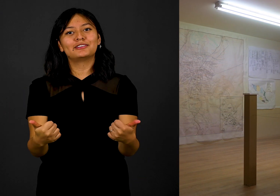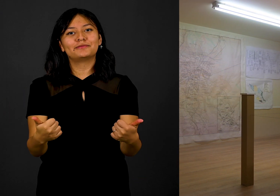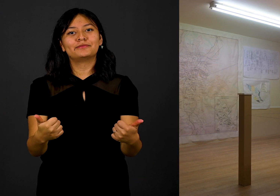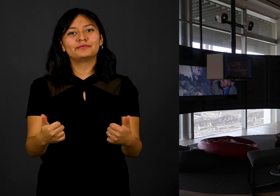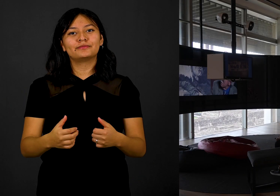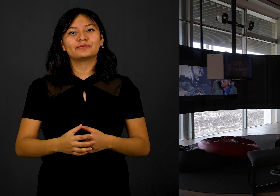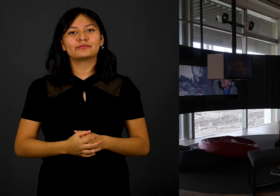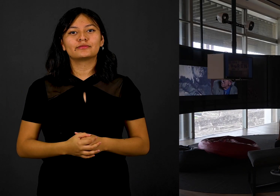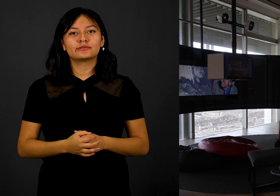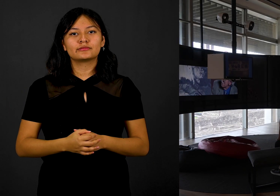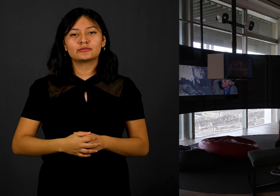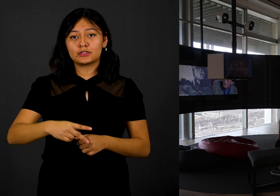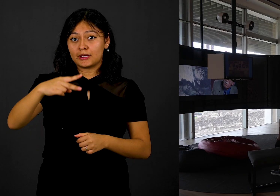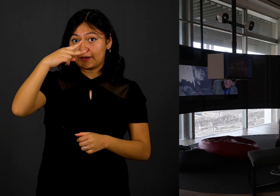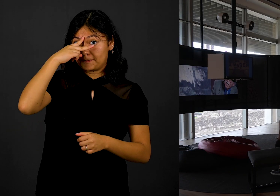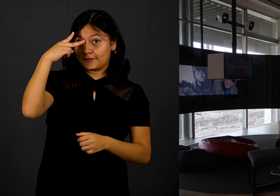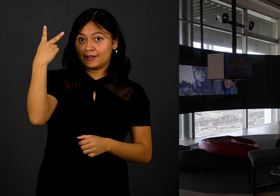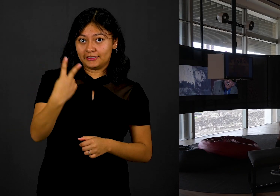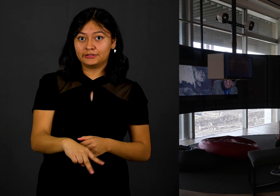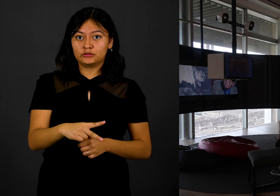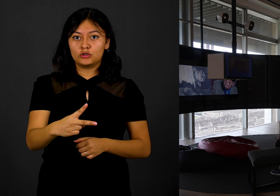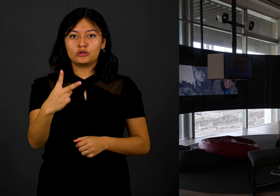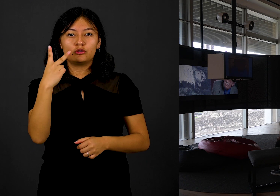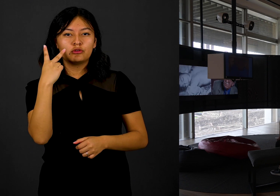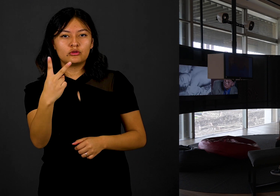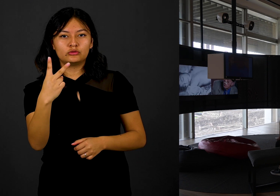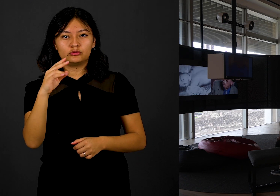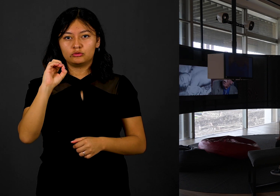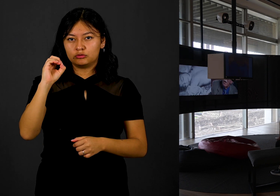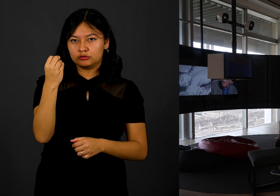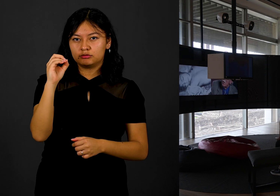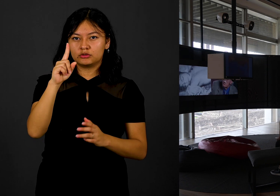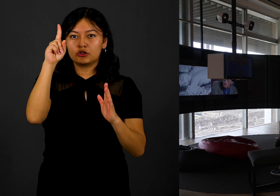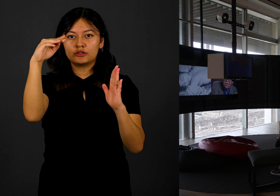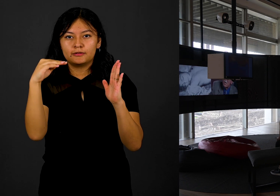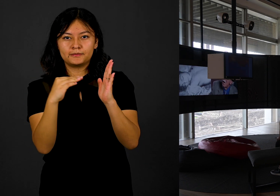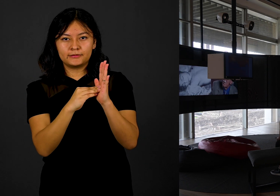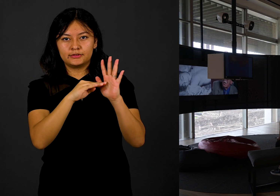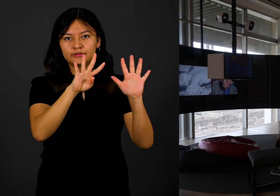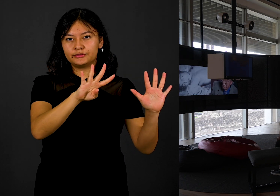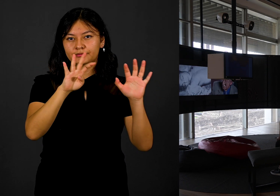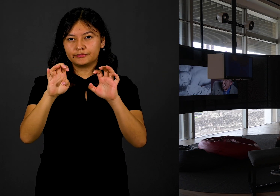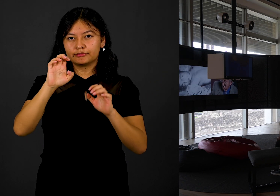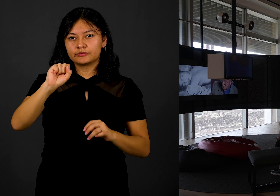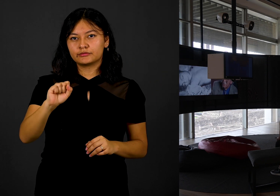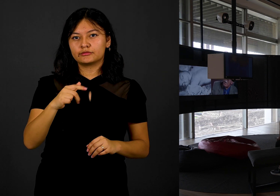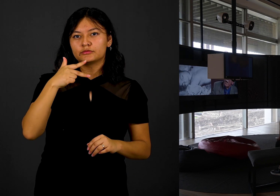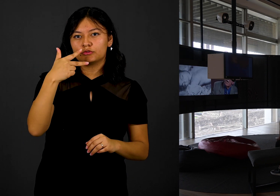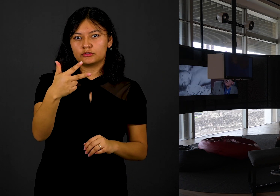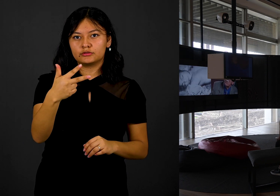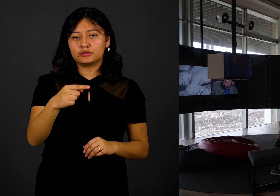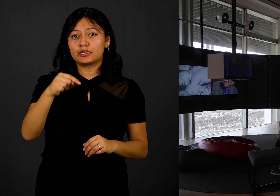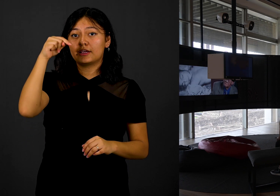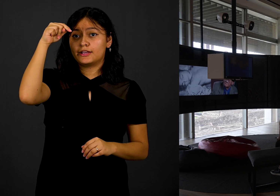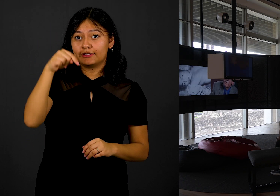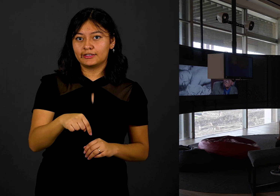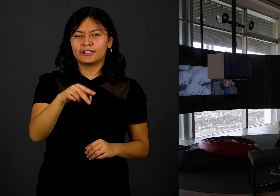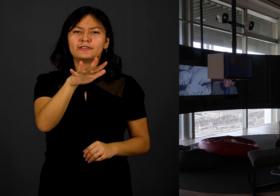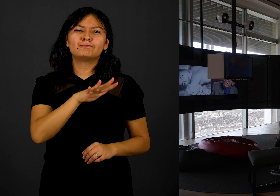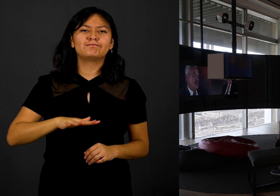¿Por qué el movimiento estudiantil en México terminó en una masacre el 2 de octubre de 1968 en esta